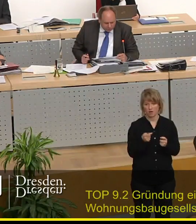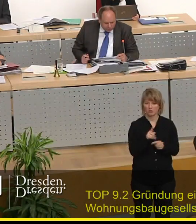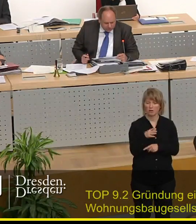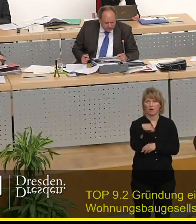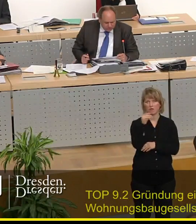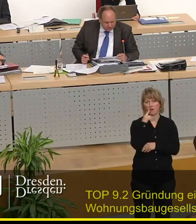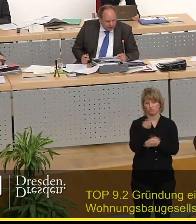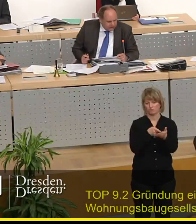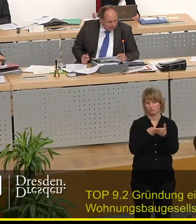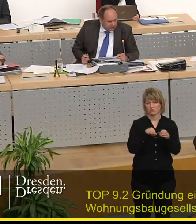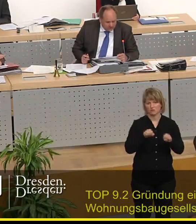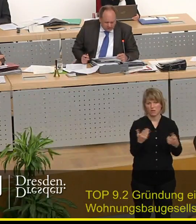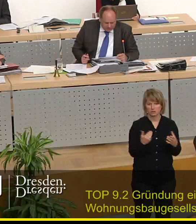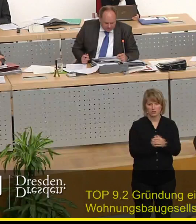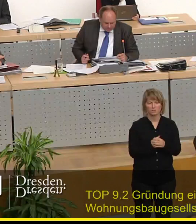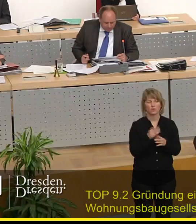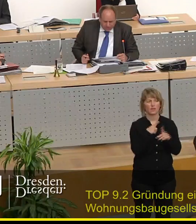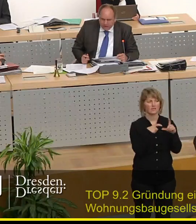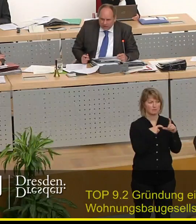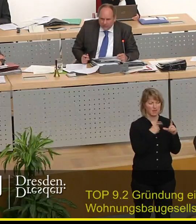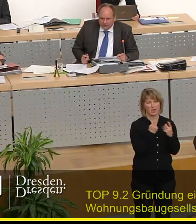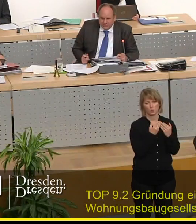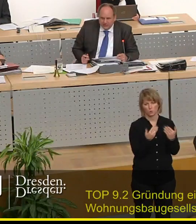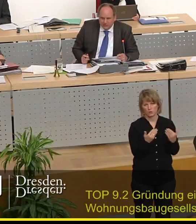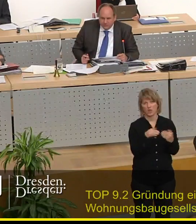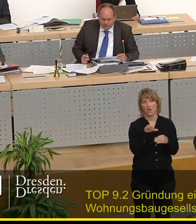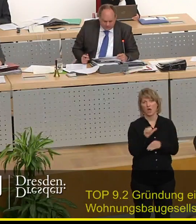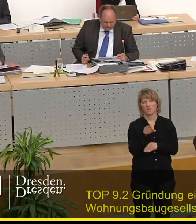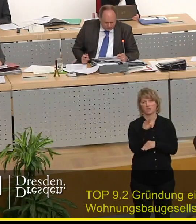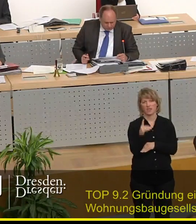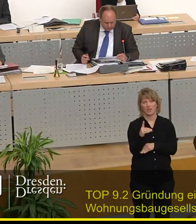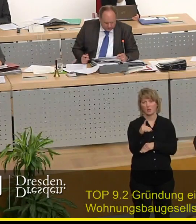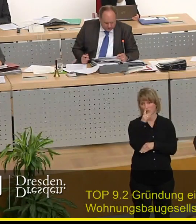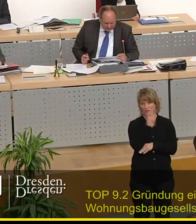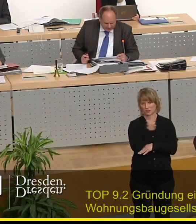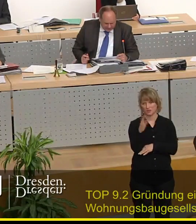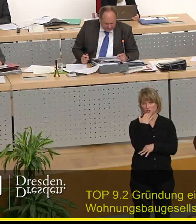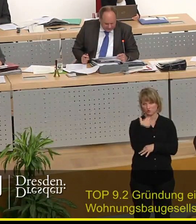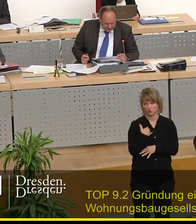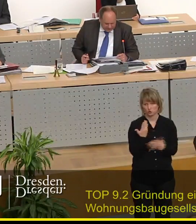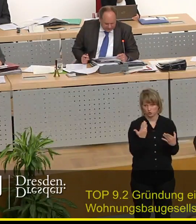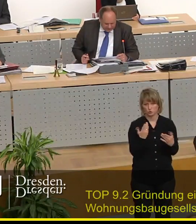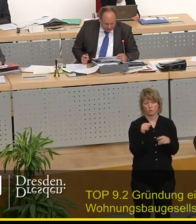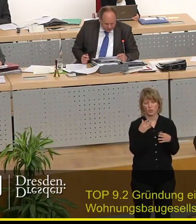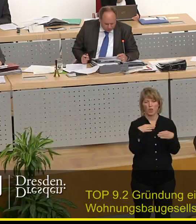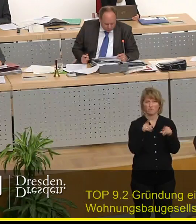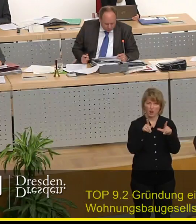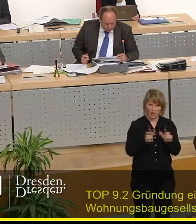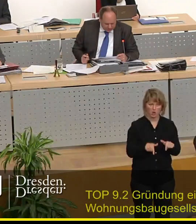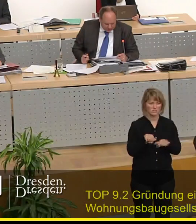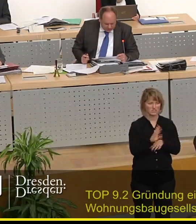werden könnten, SPD, Grüne, AfD, insofern gewünscht. Und dann steigen wir ein in die